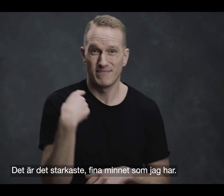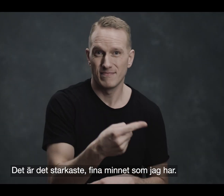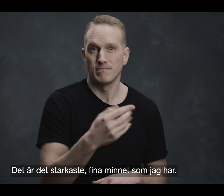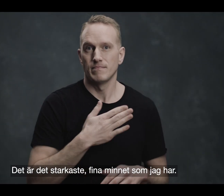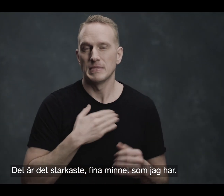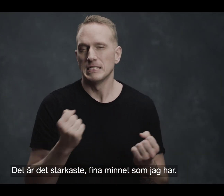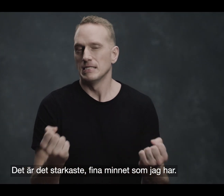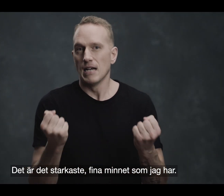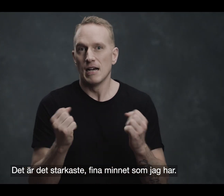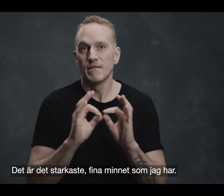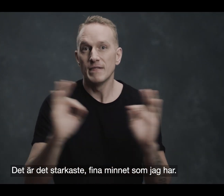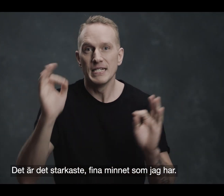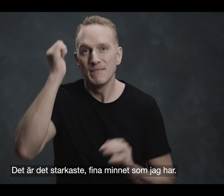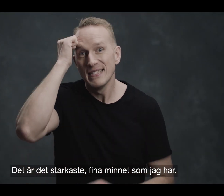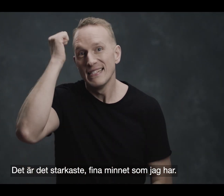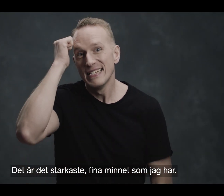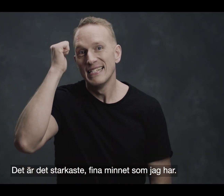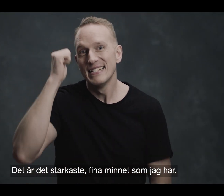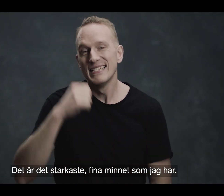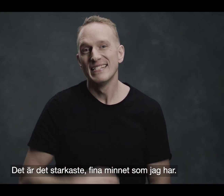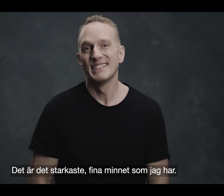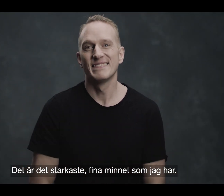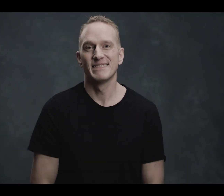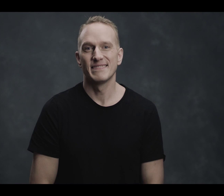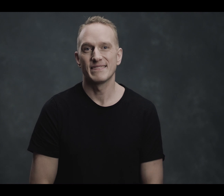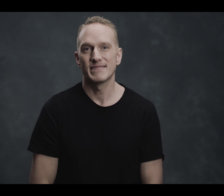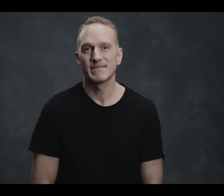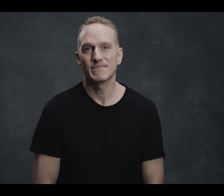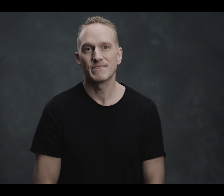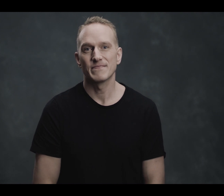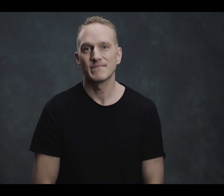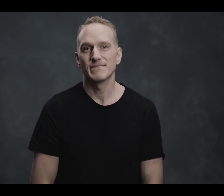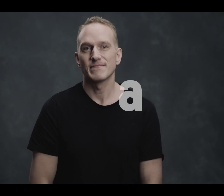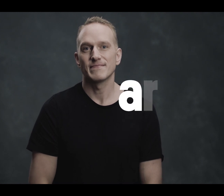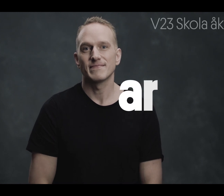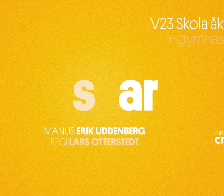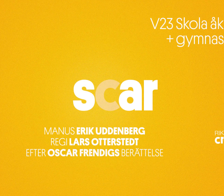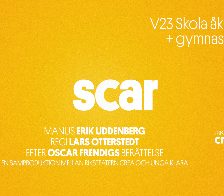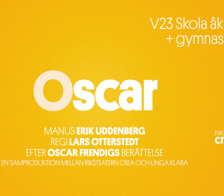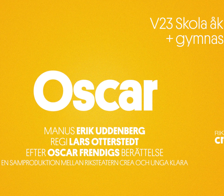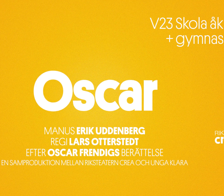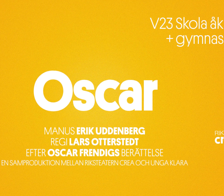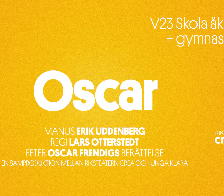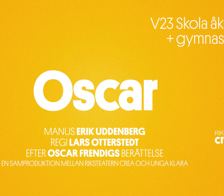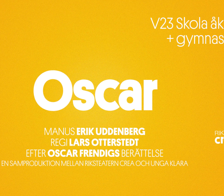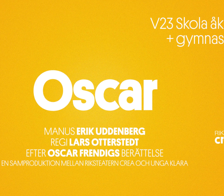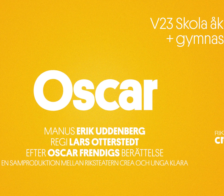Det är det starkaste fina minnet som jag har. T Iranerets Det